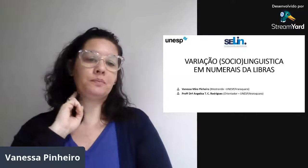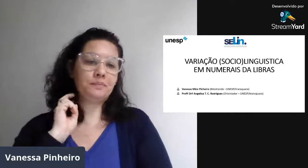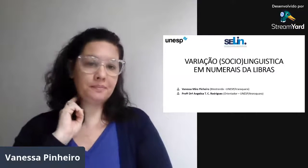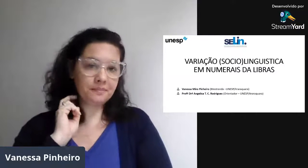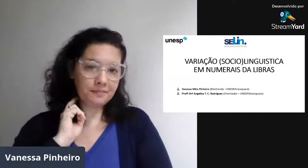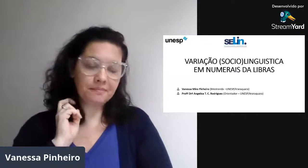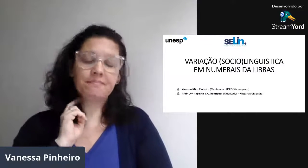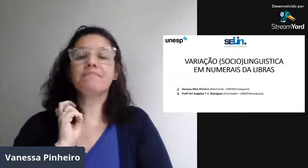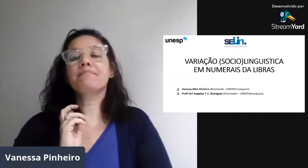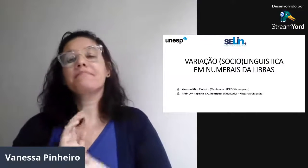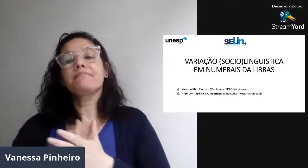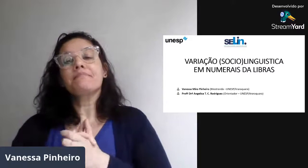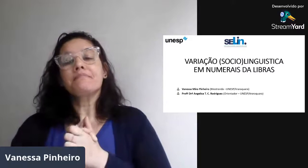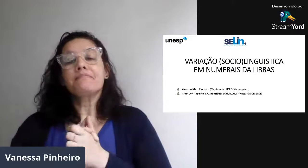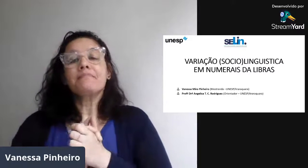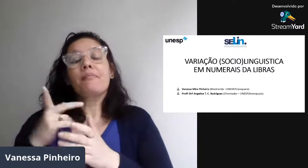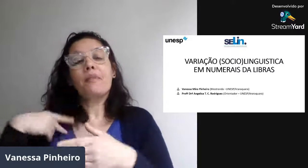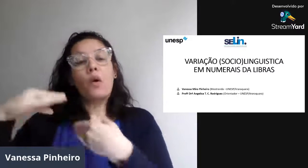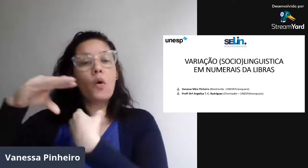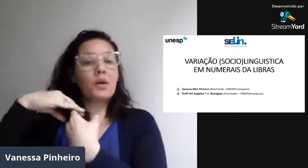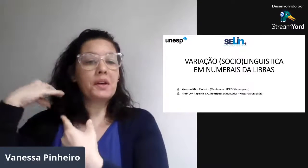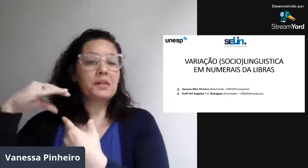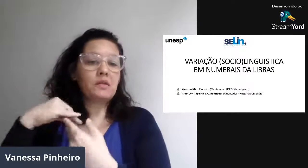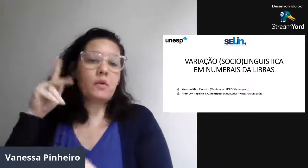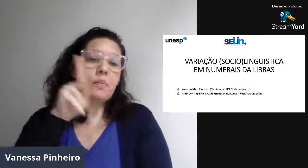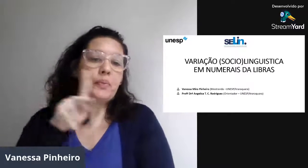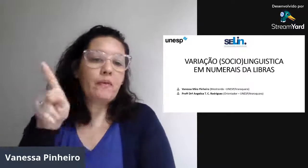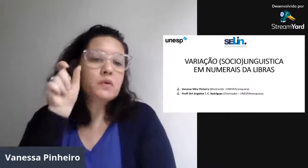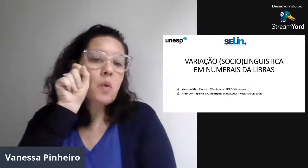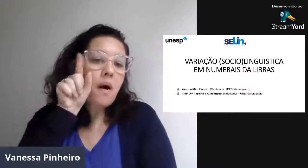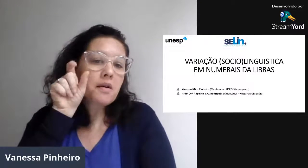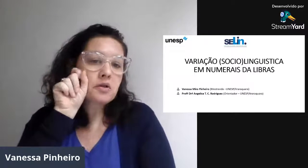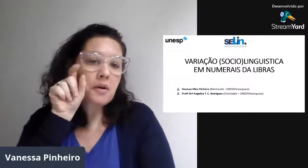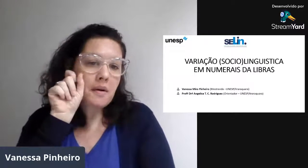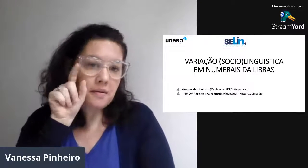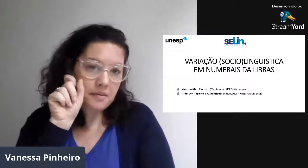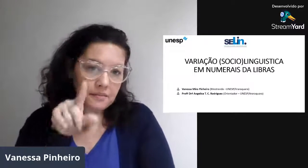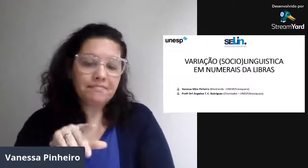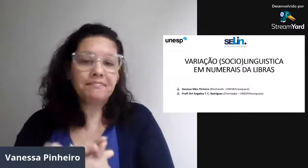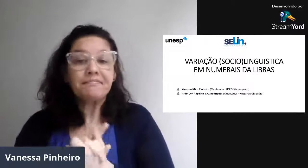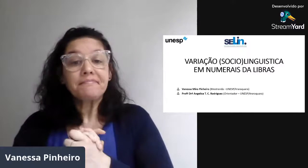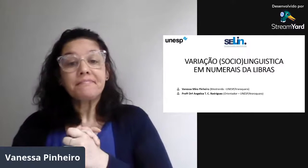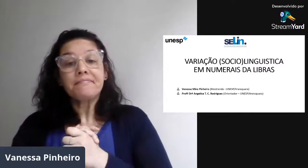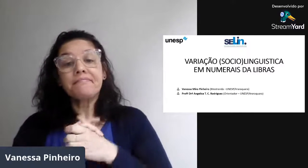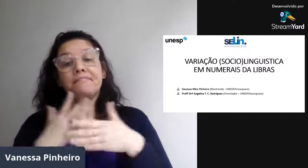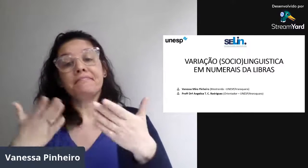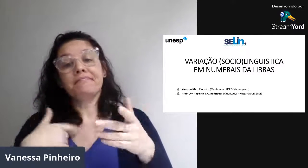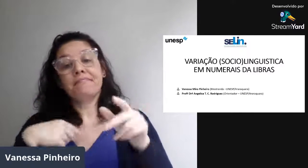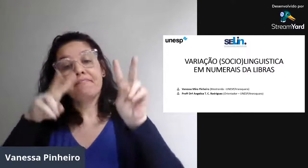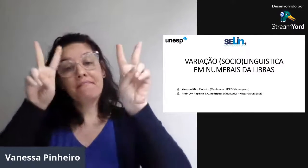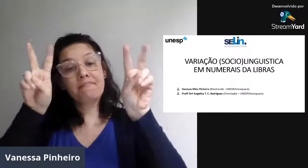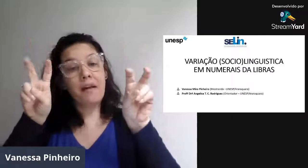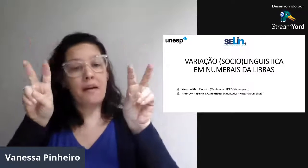Esse é o meu sinal de identificação. Minha orientadora é a professora Carina. Perdão, Angélica.